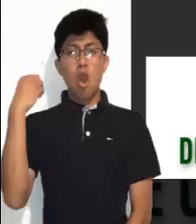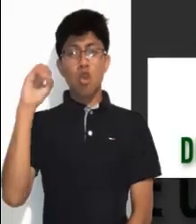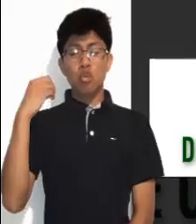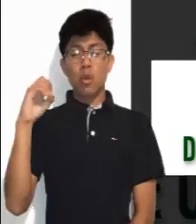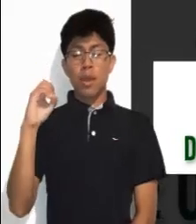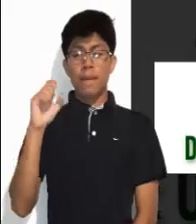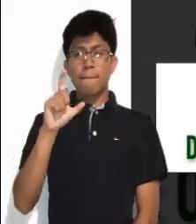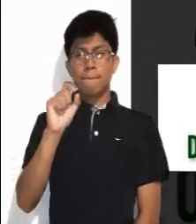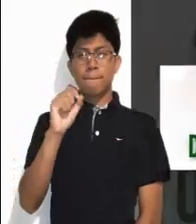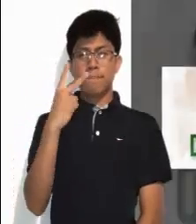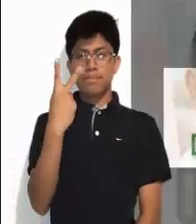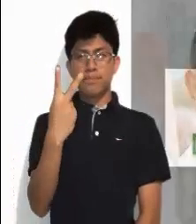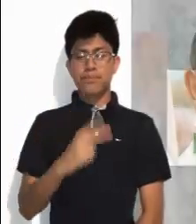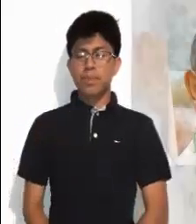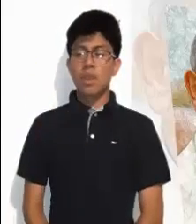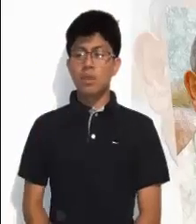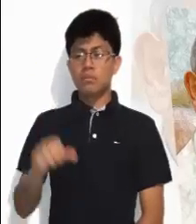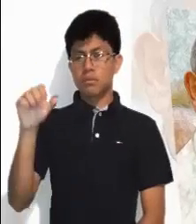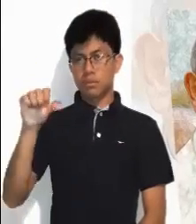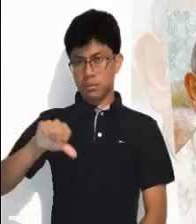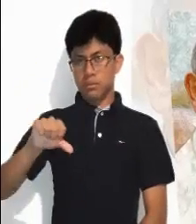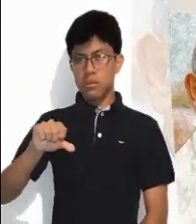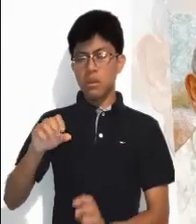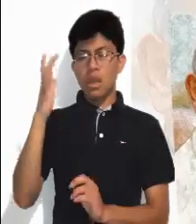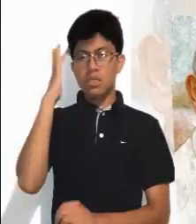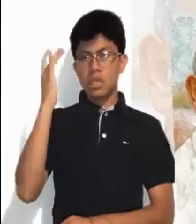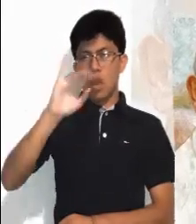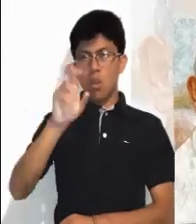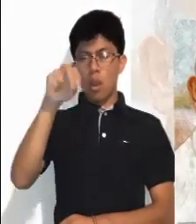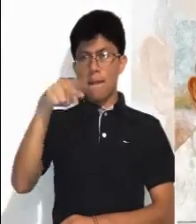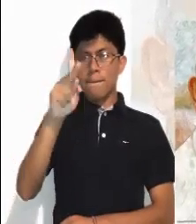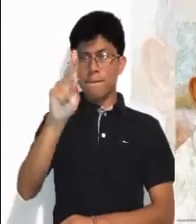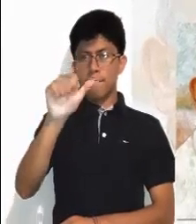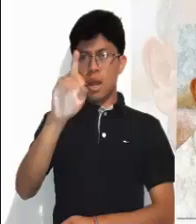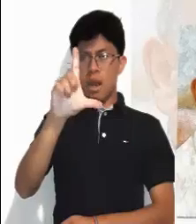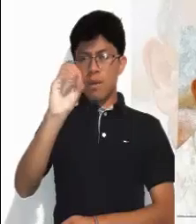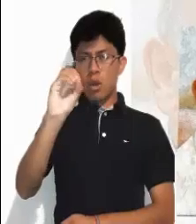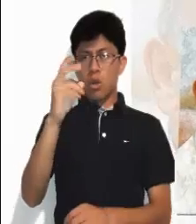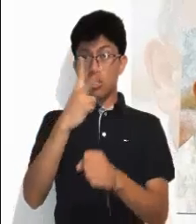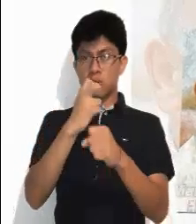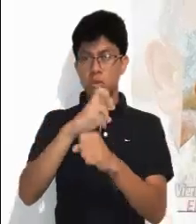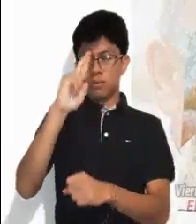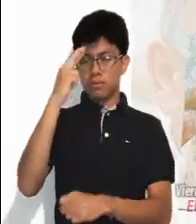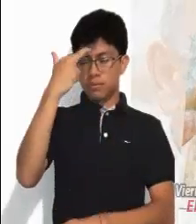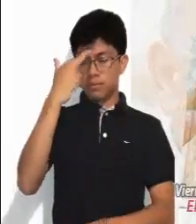22 de octubre, hoy recordamos a San Juan Pablo II.